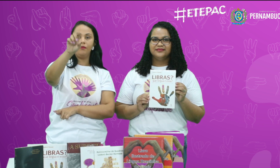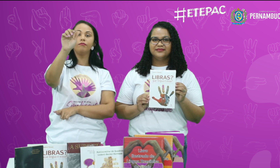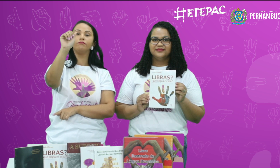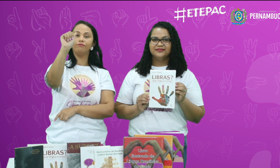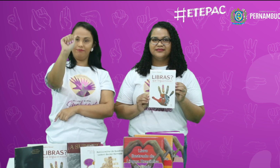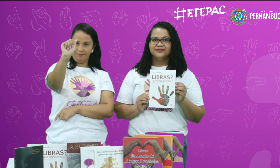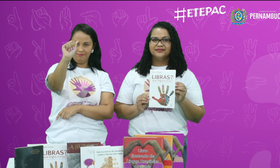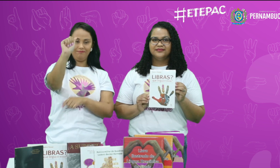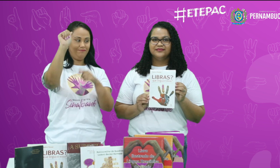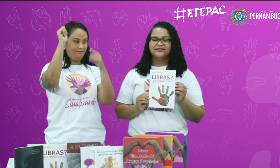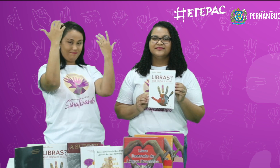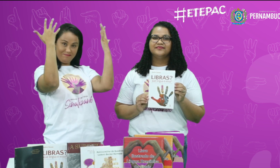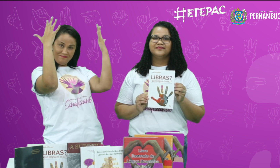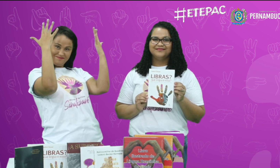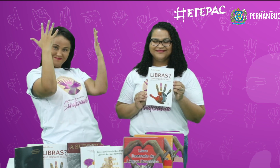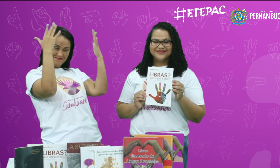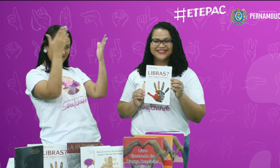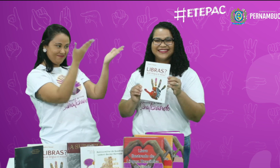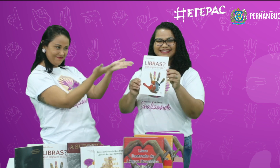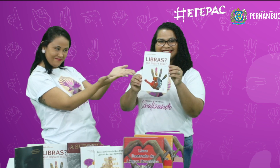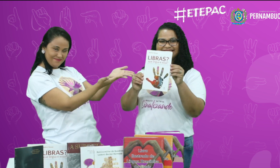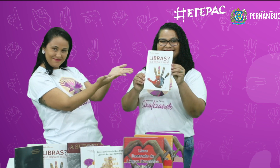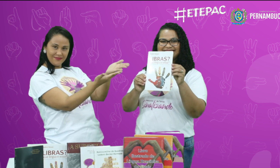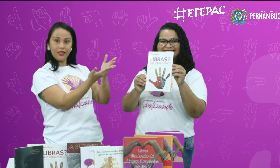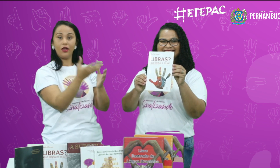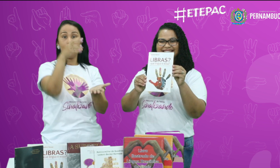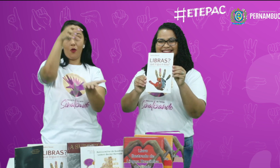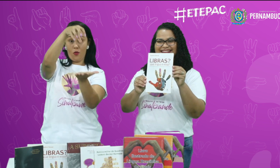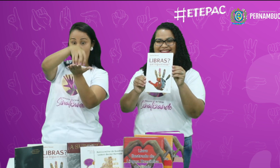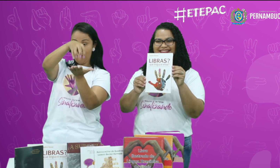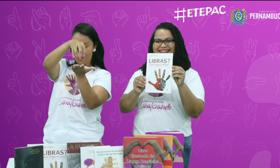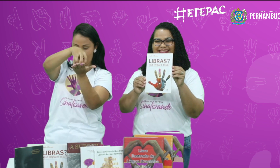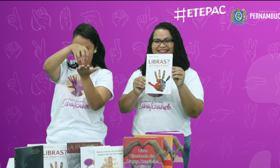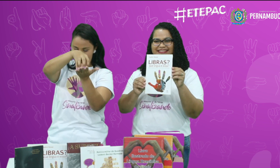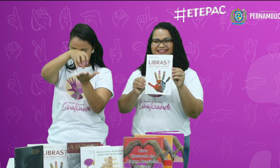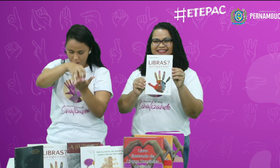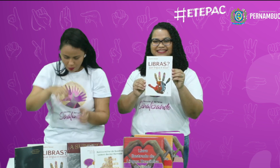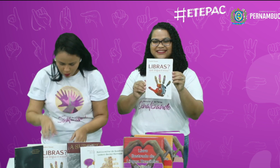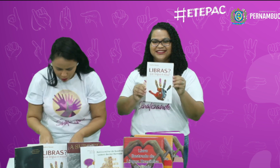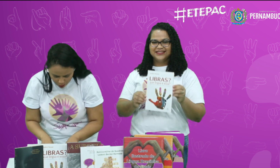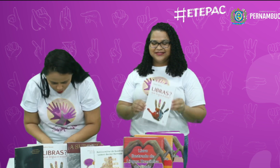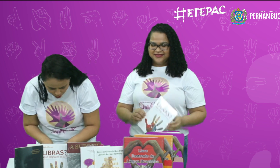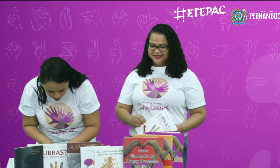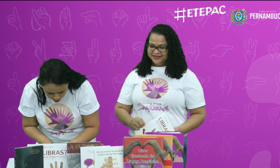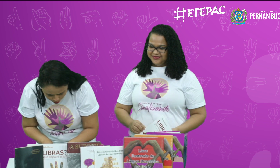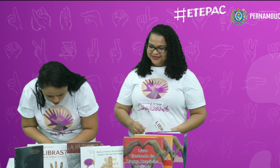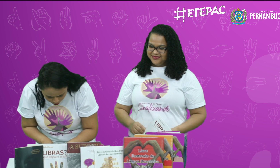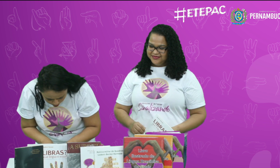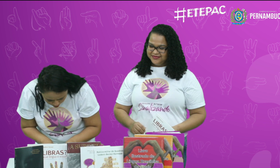Luísa. Parabéns. Ganhou o livro. Qual é o polo? Vamos ver o polo.